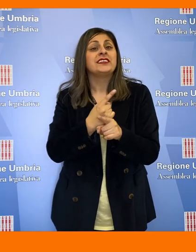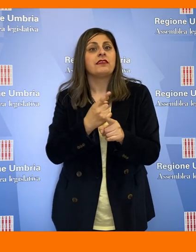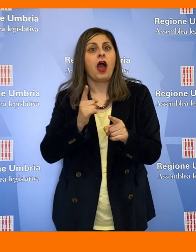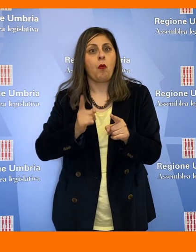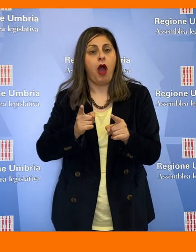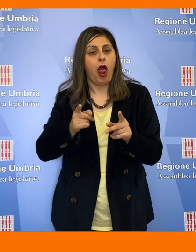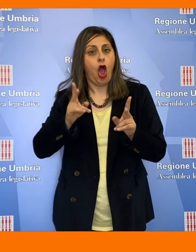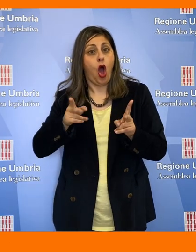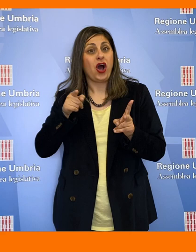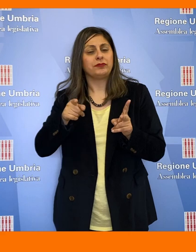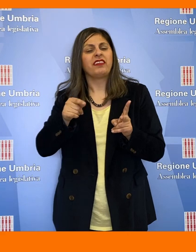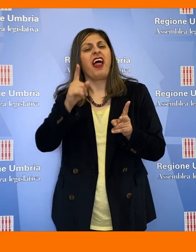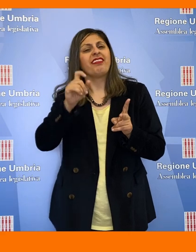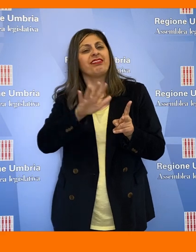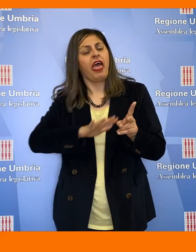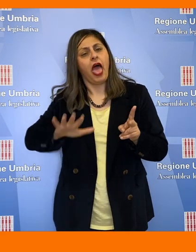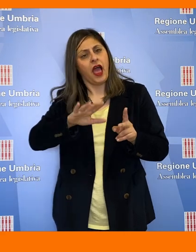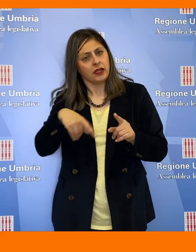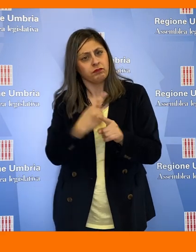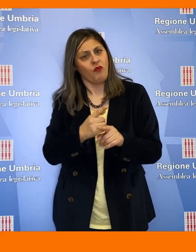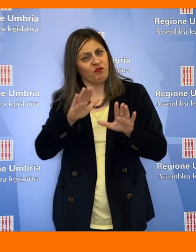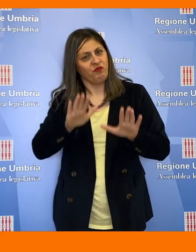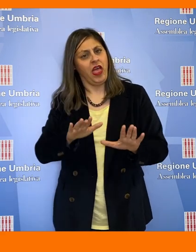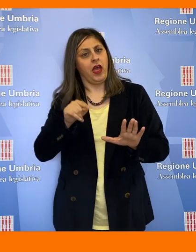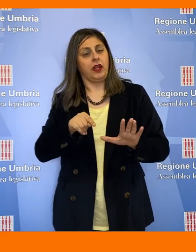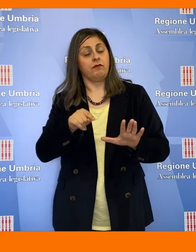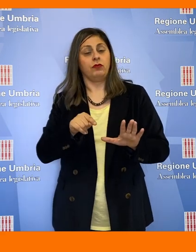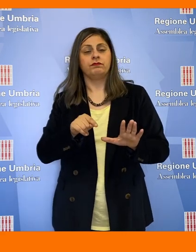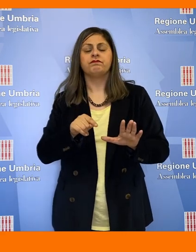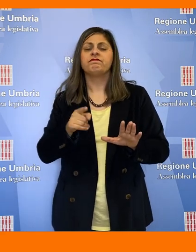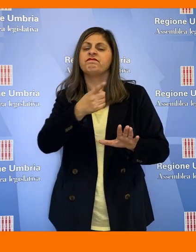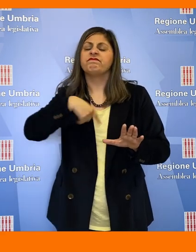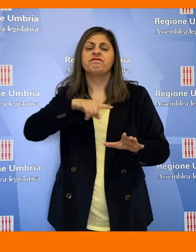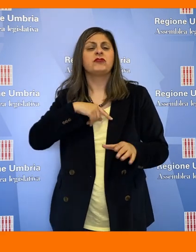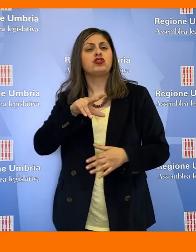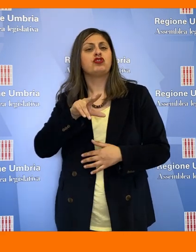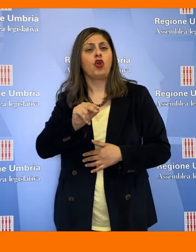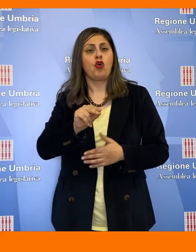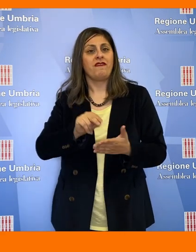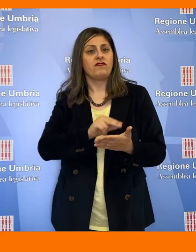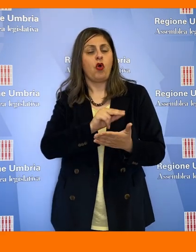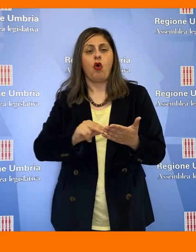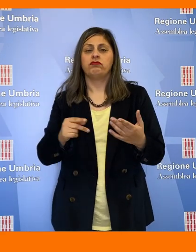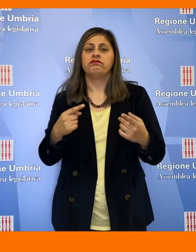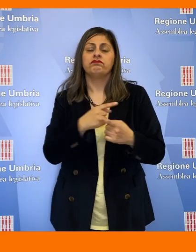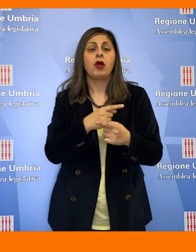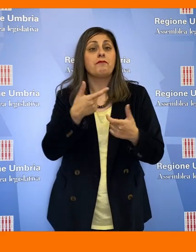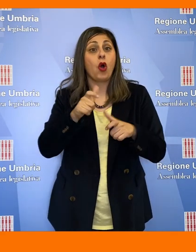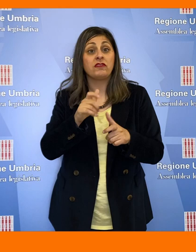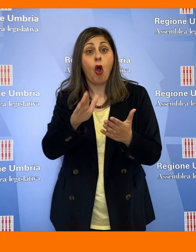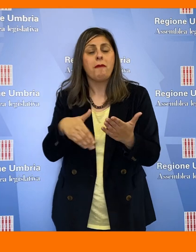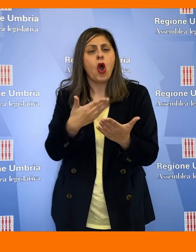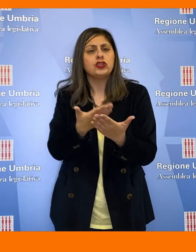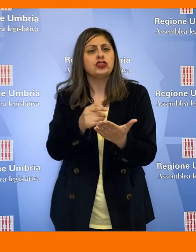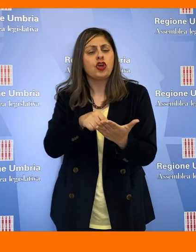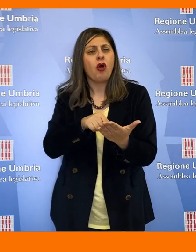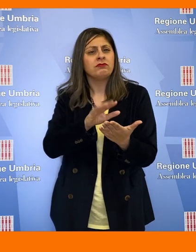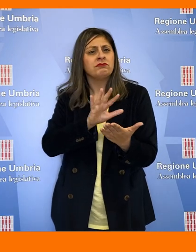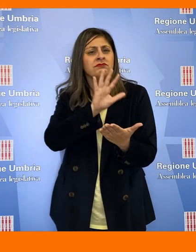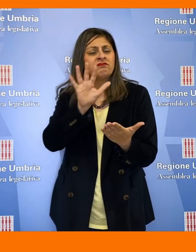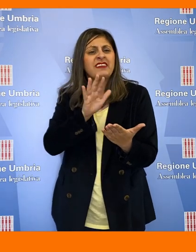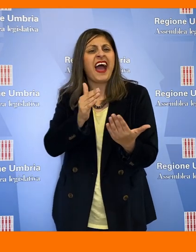mantenere l'azienda ospedaliera sul Ternano. Riteniamo di votare no nella misura in cui la mozione addebita